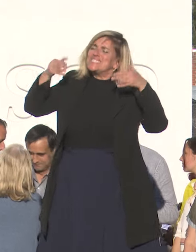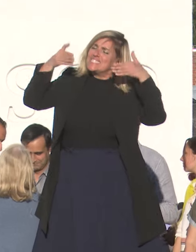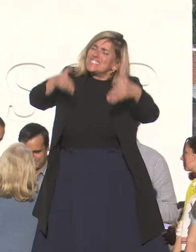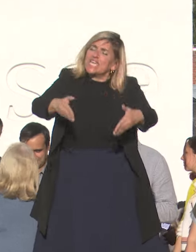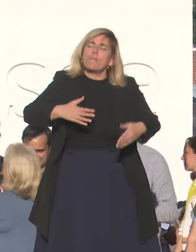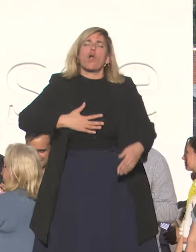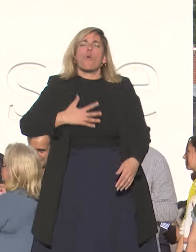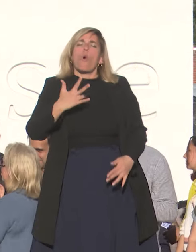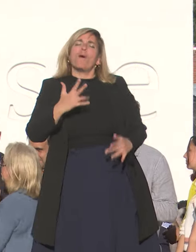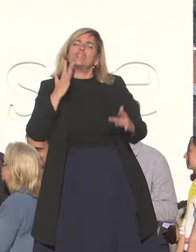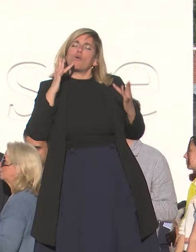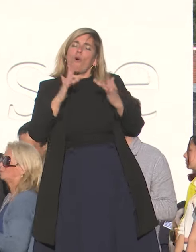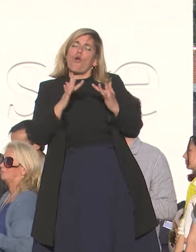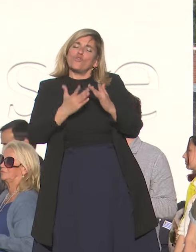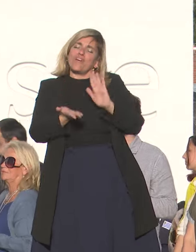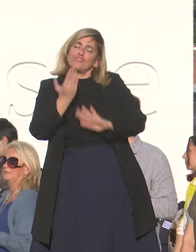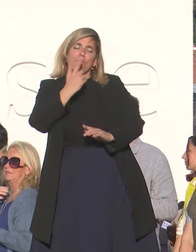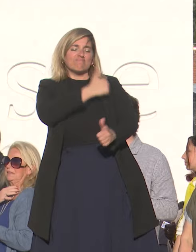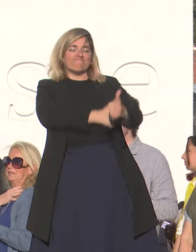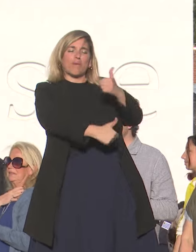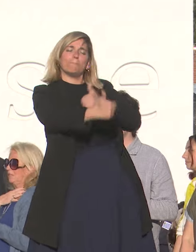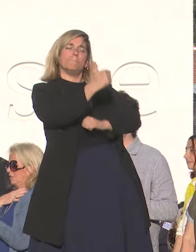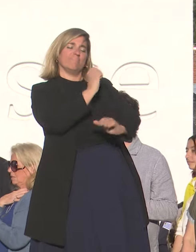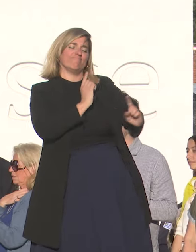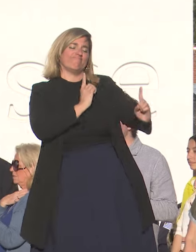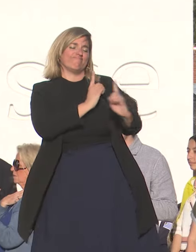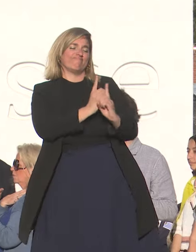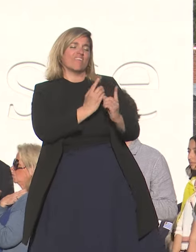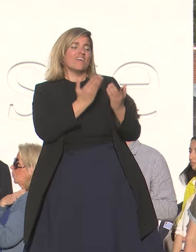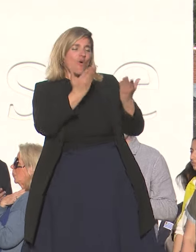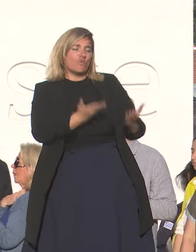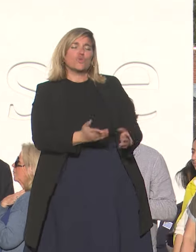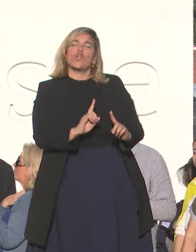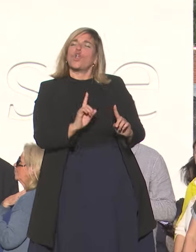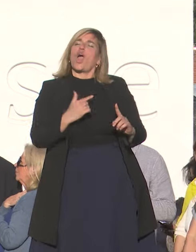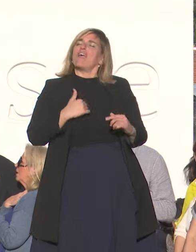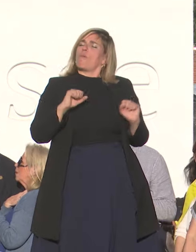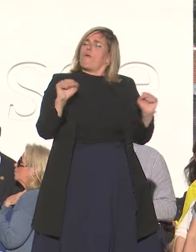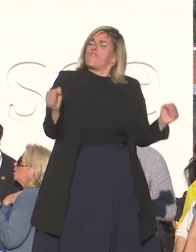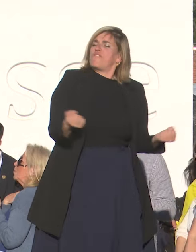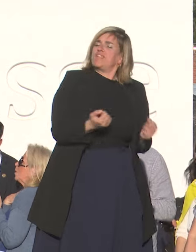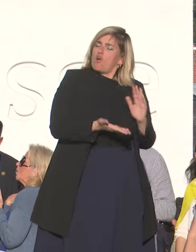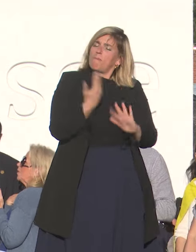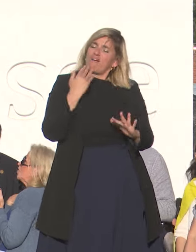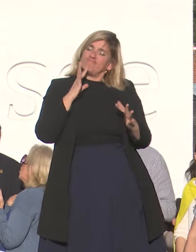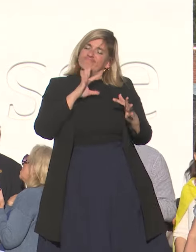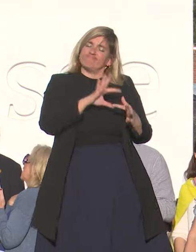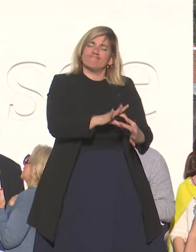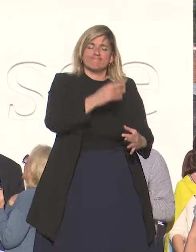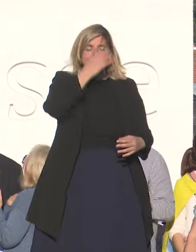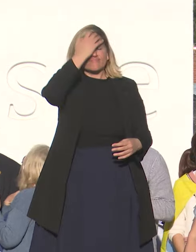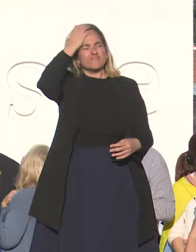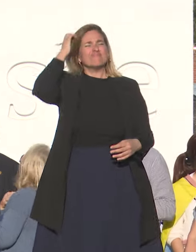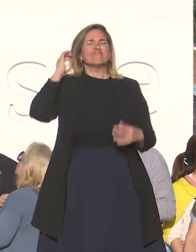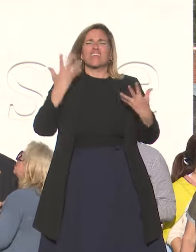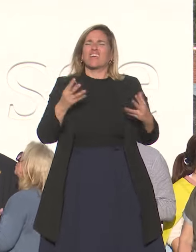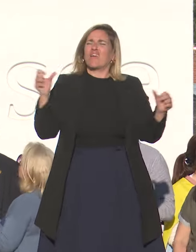humanización de la medicina y la empatía. Gestos que queremos destacar y que queremos extender para todo ACE.